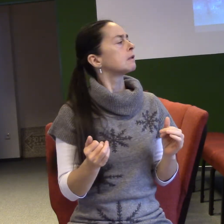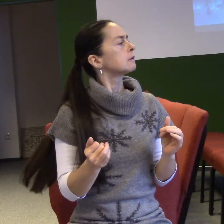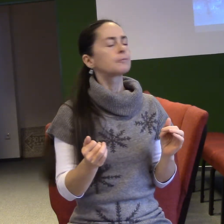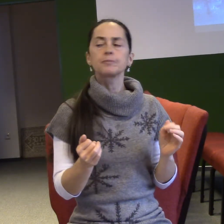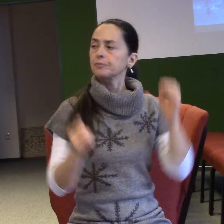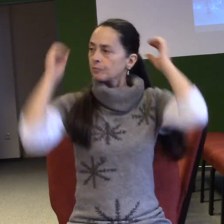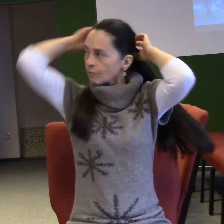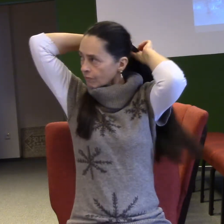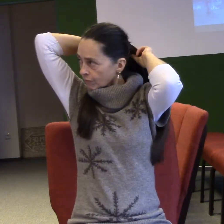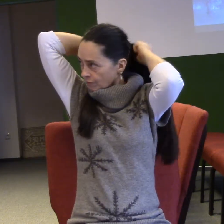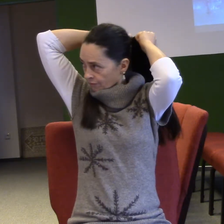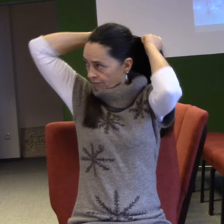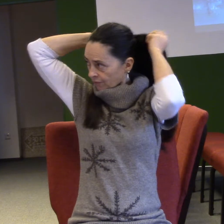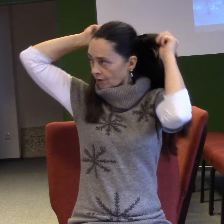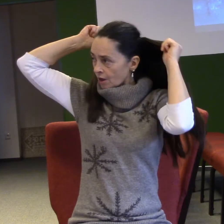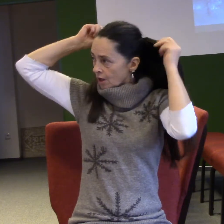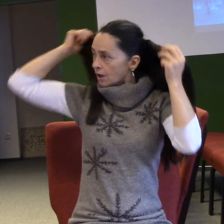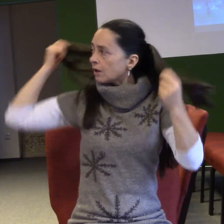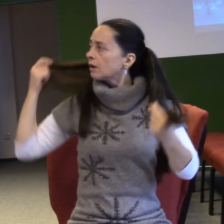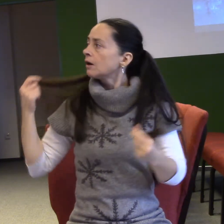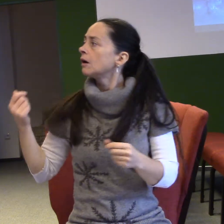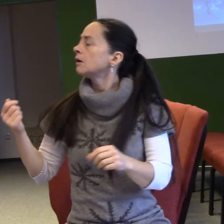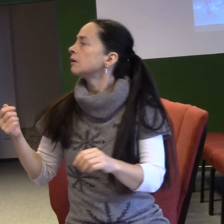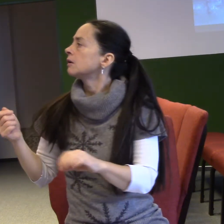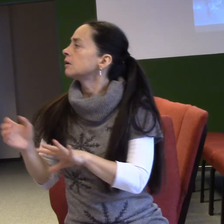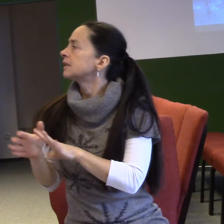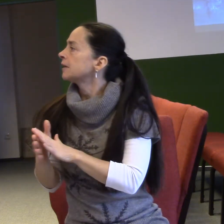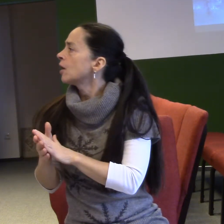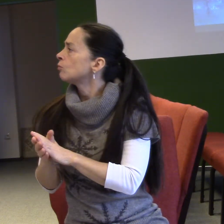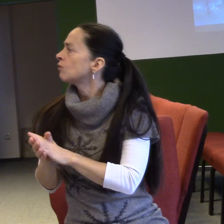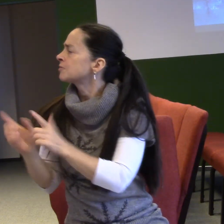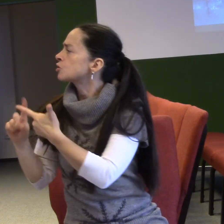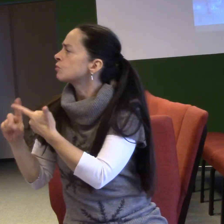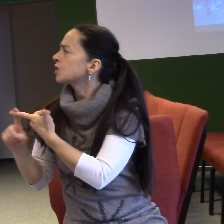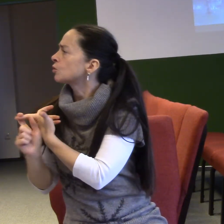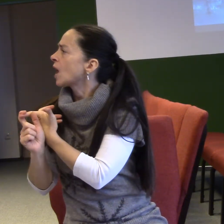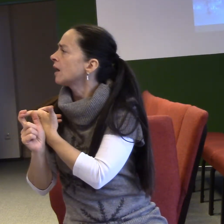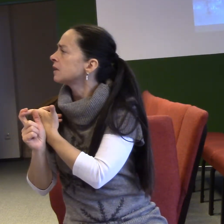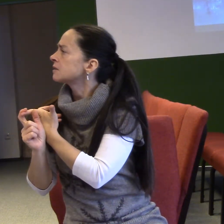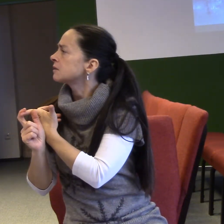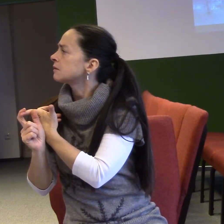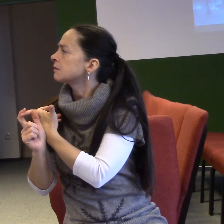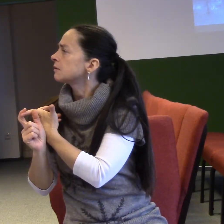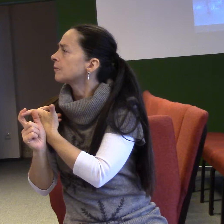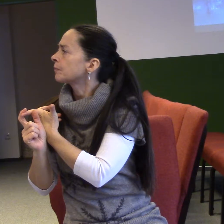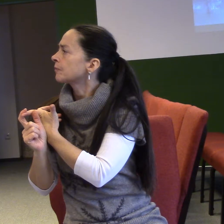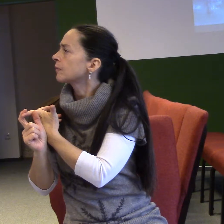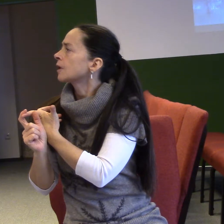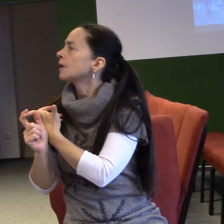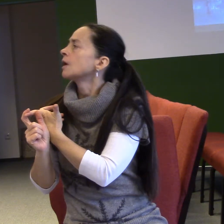Zachariáš málem šlehl v tom sále, v chrámu. Dane, omlouvám, co bylo za druhé, ne? Já stávám před Boží